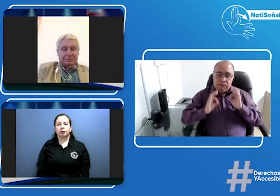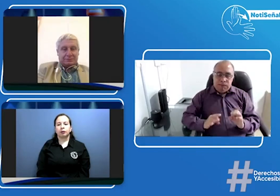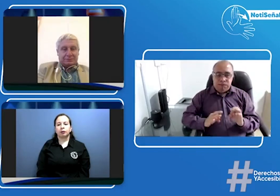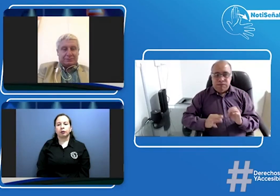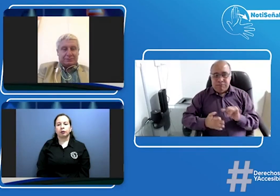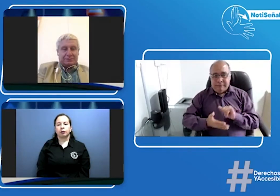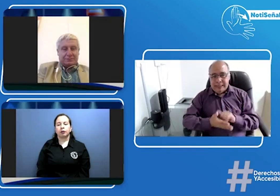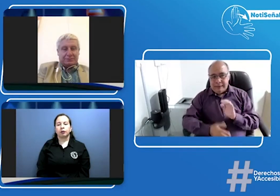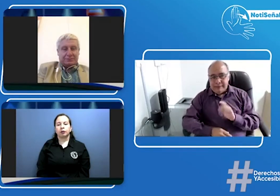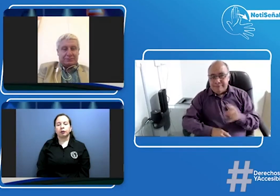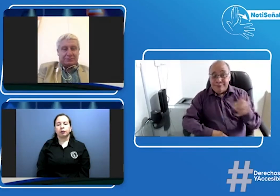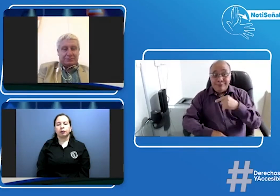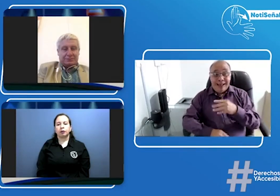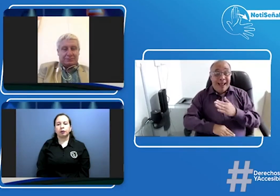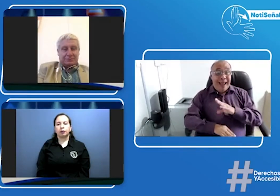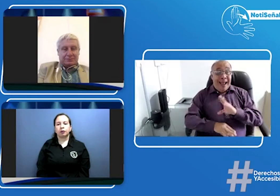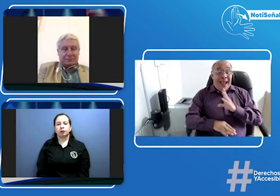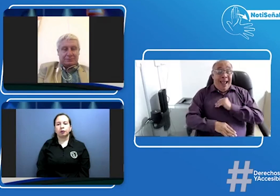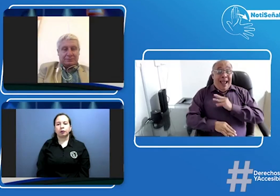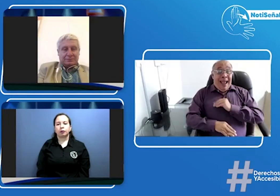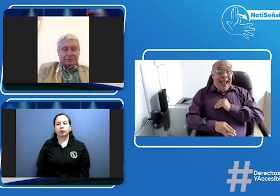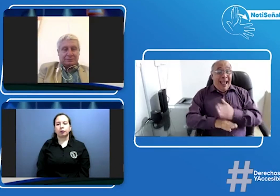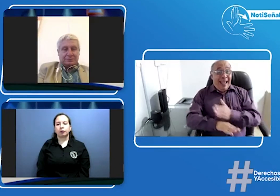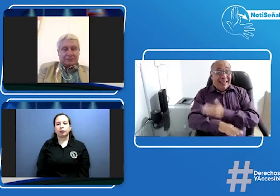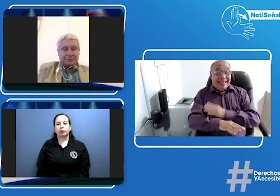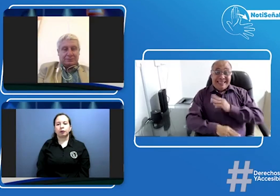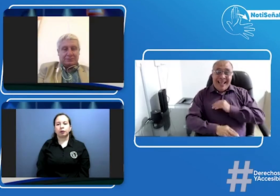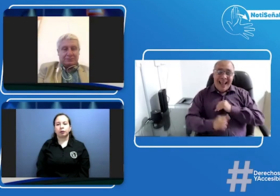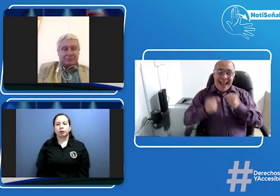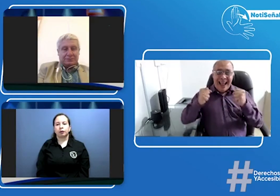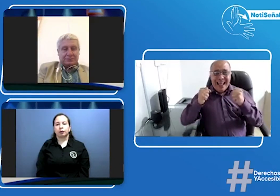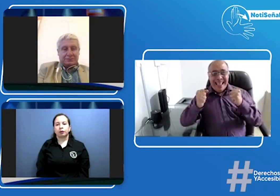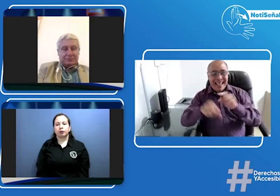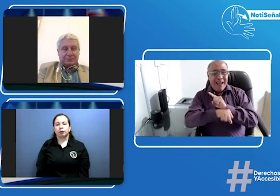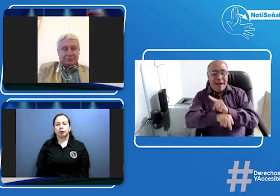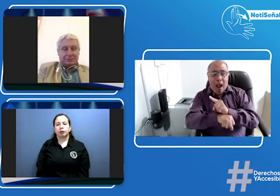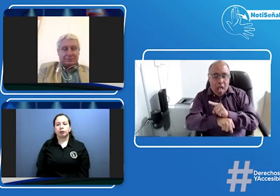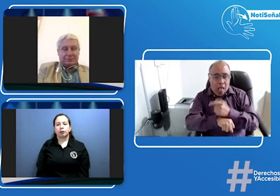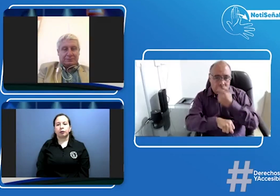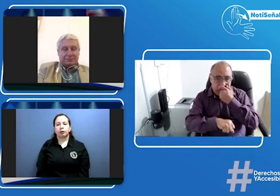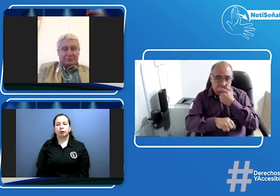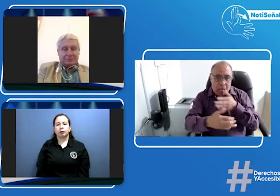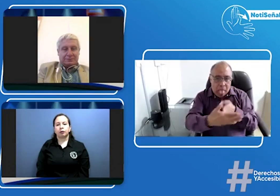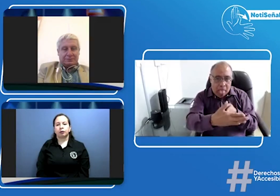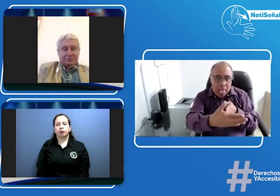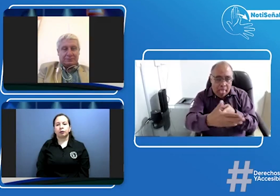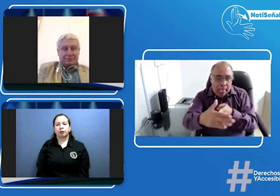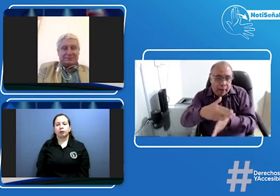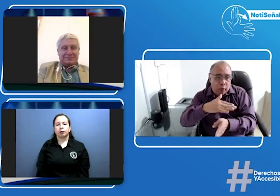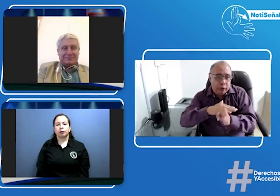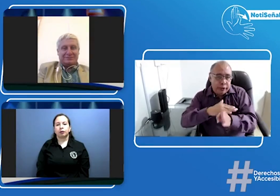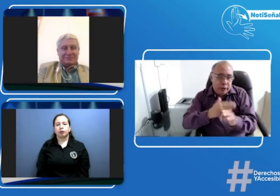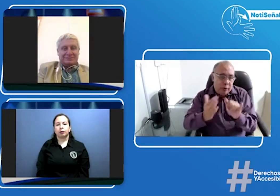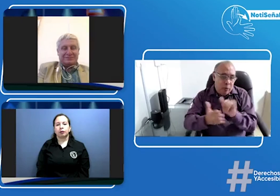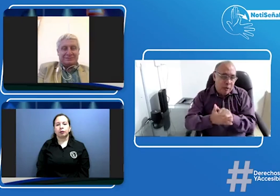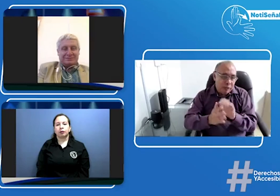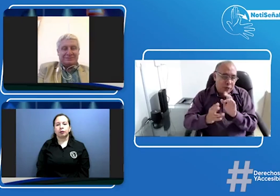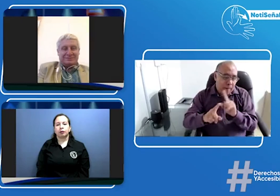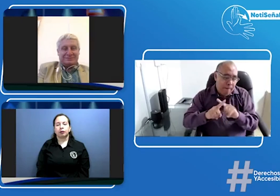que de esta manera pues con su ayuda también logremos el tan la tan anhelada licencia de conducción